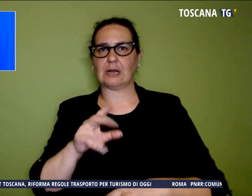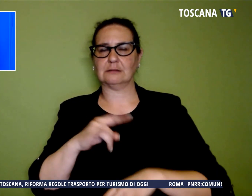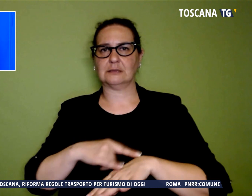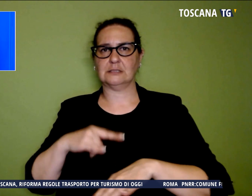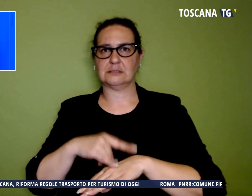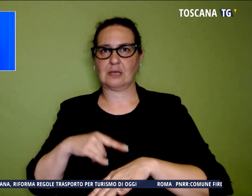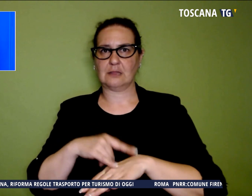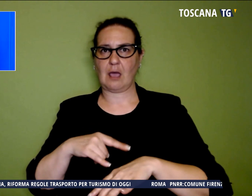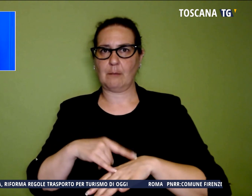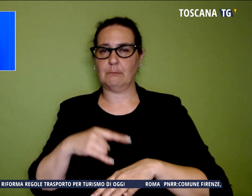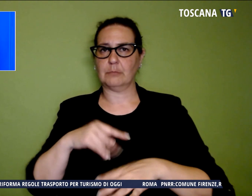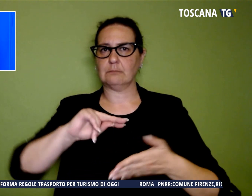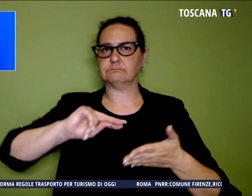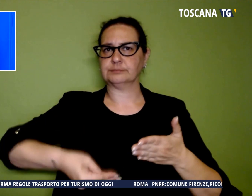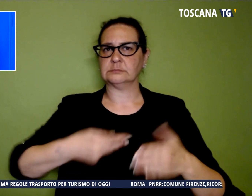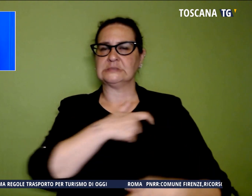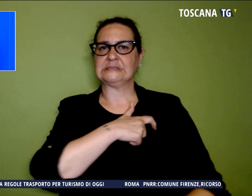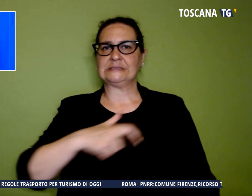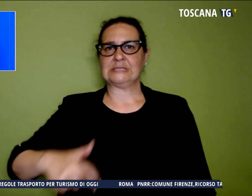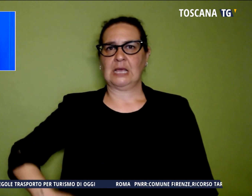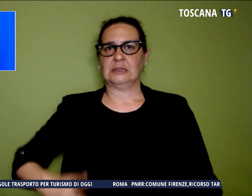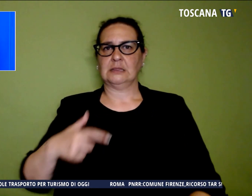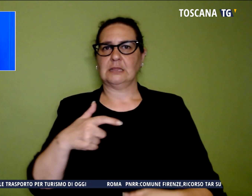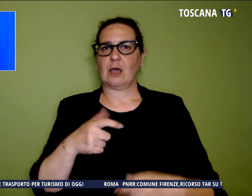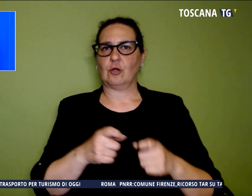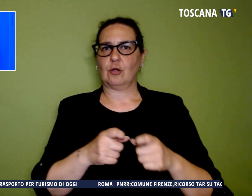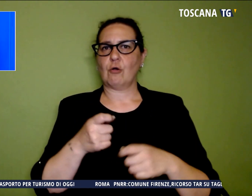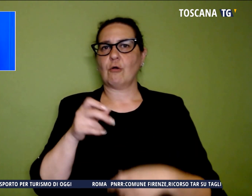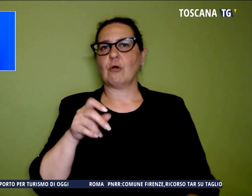sindaco della città del Palio, Nicoletta Fabio.